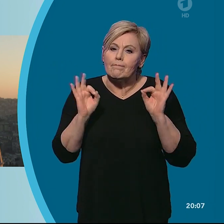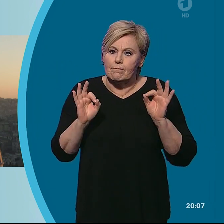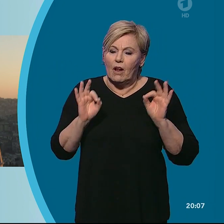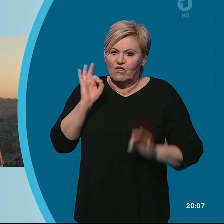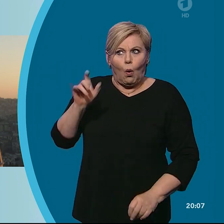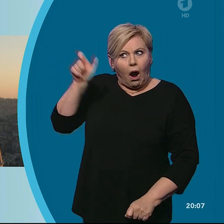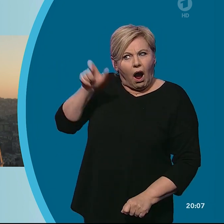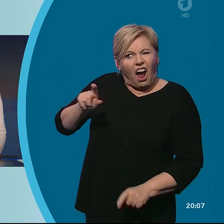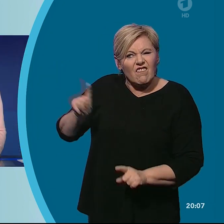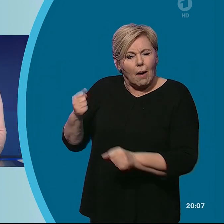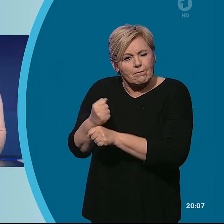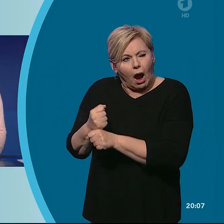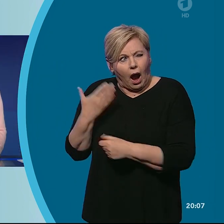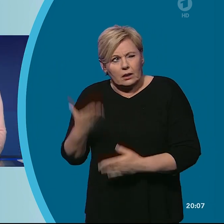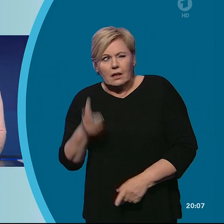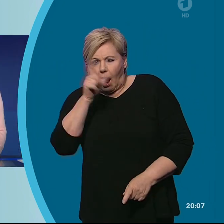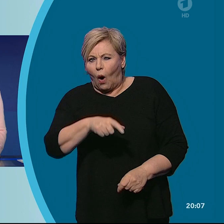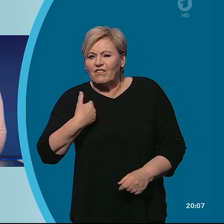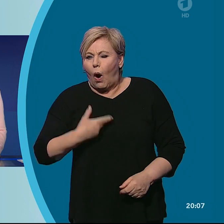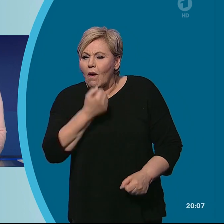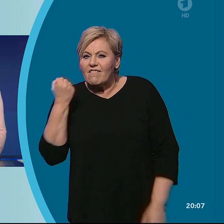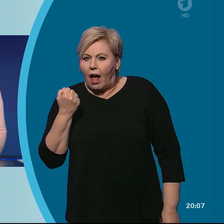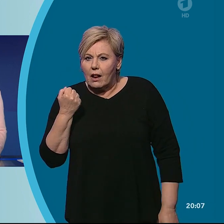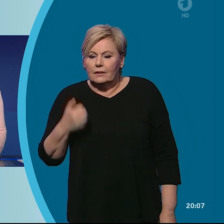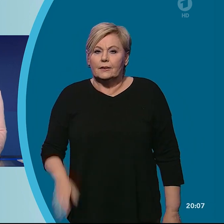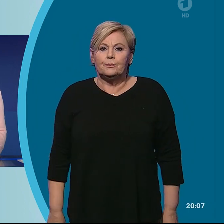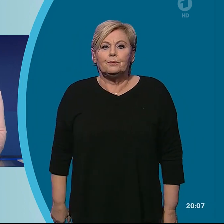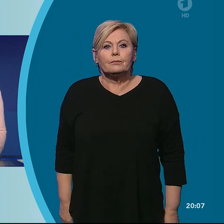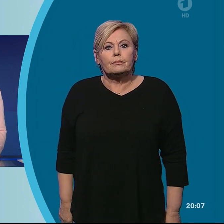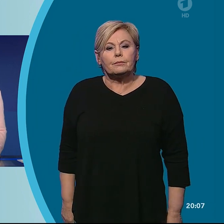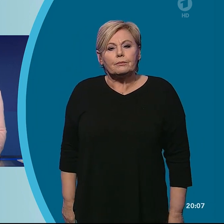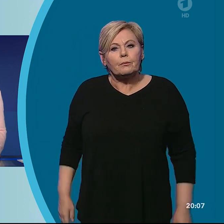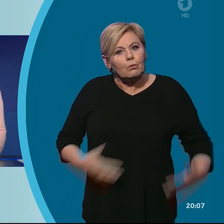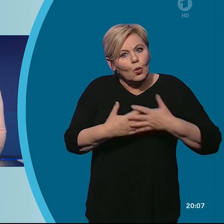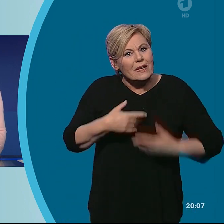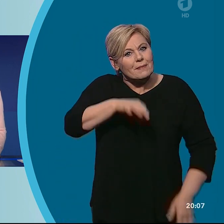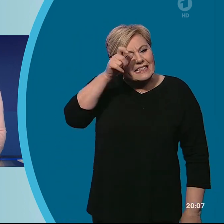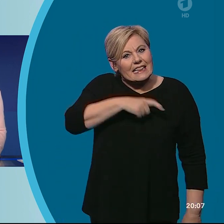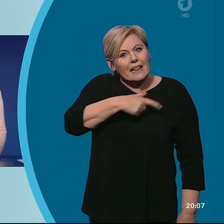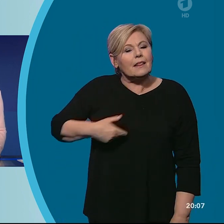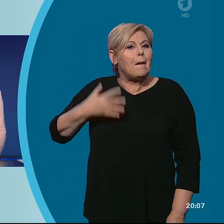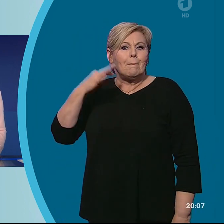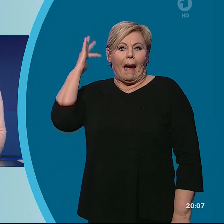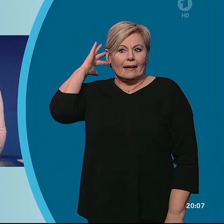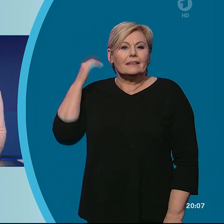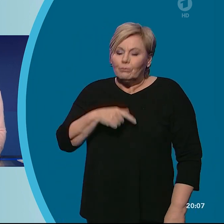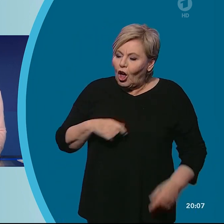Täter. US-Präsident Biden hat 40 Staats- und Regierungschefs zu einem Online-Klimagipfel eingeladen.